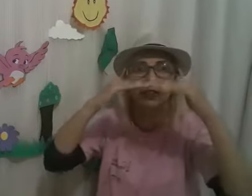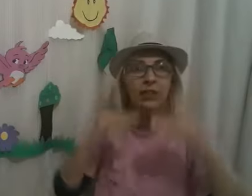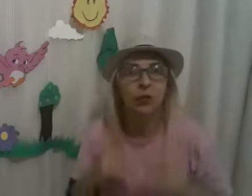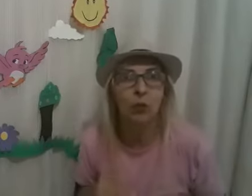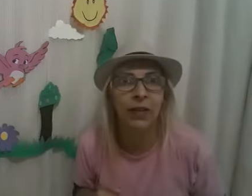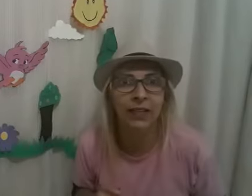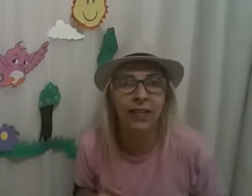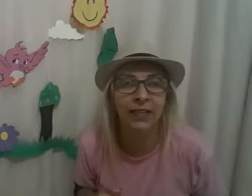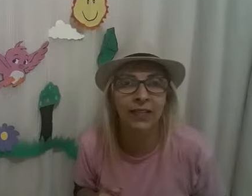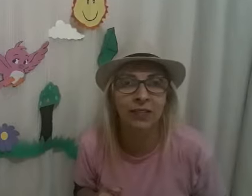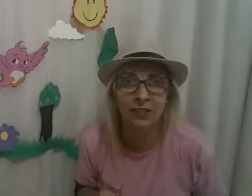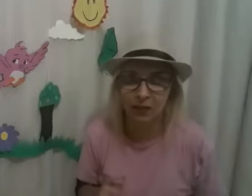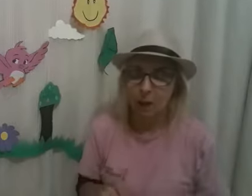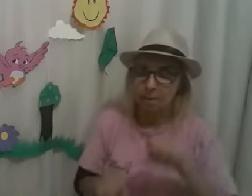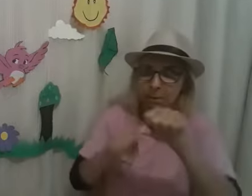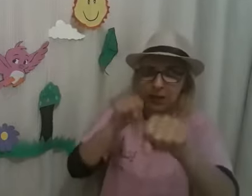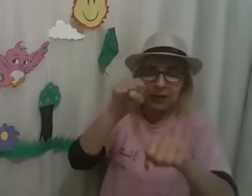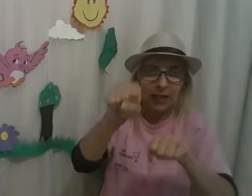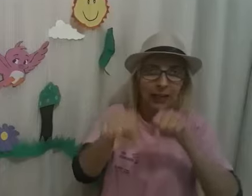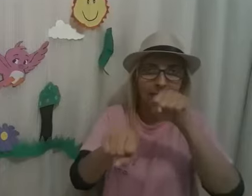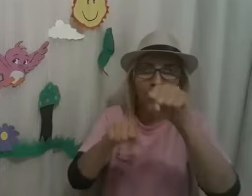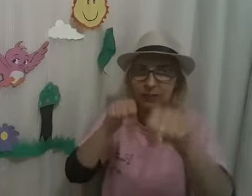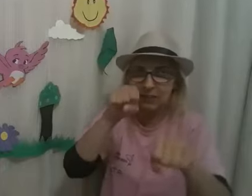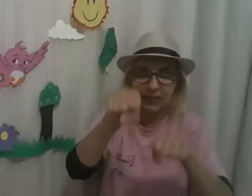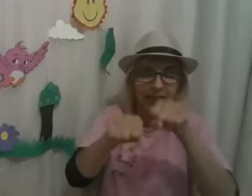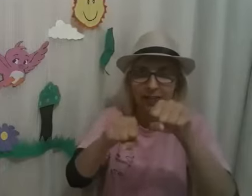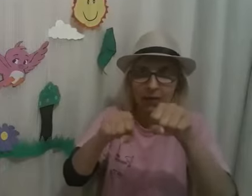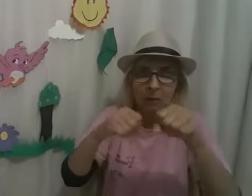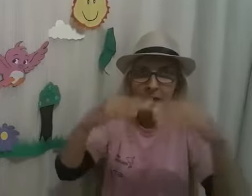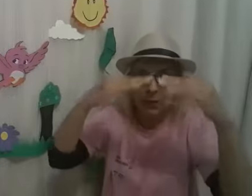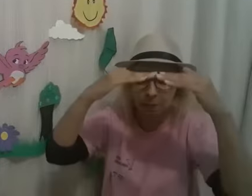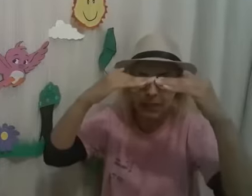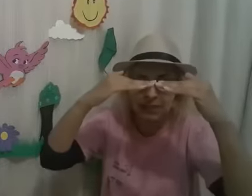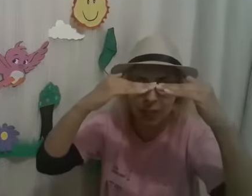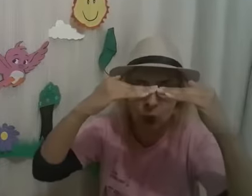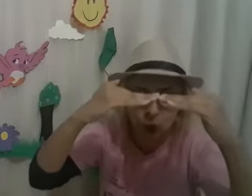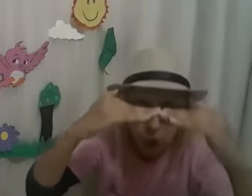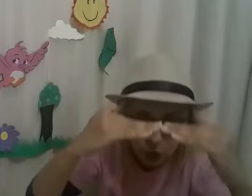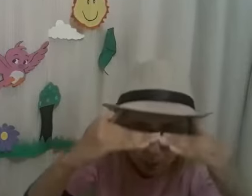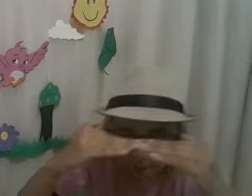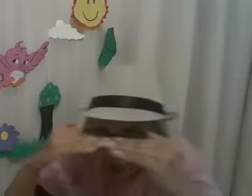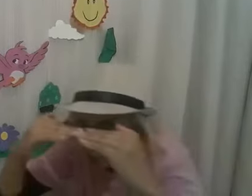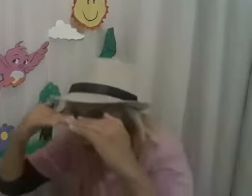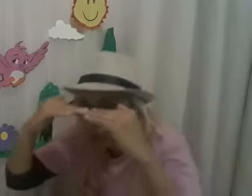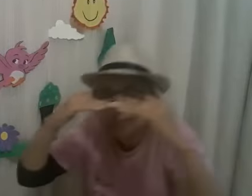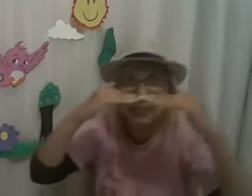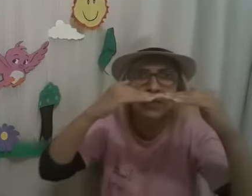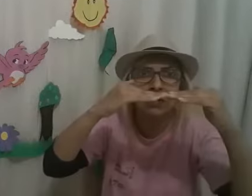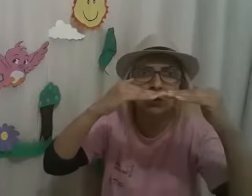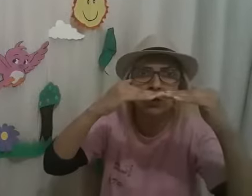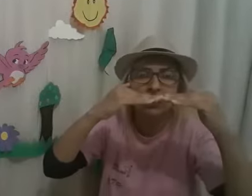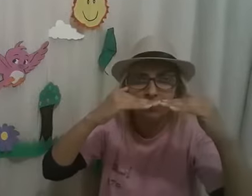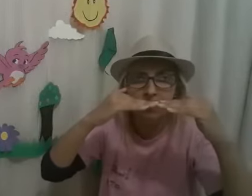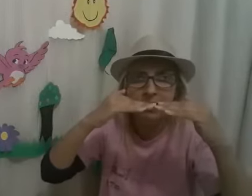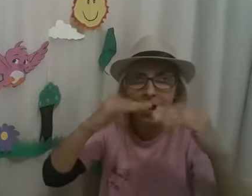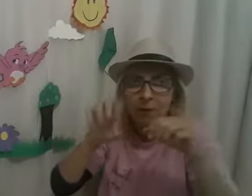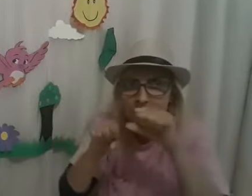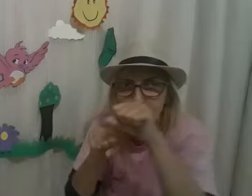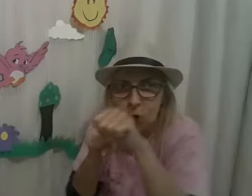Como é que é, crianças? Pedalar na bicicleta e passar num túnel bem pequenininho. Vamos lá, eu vou